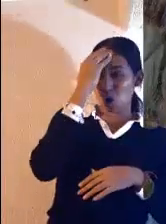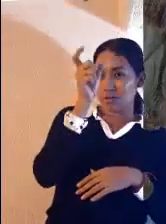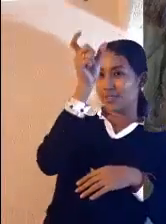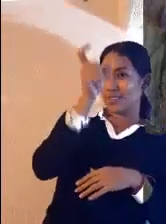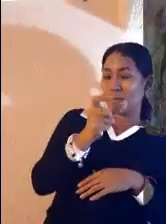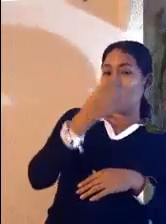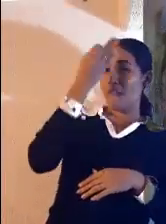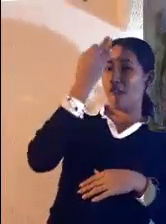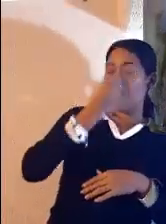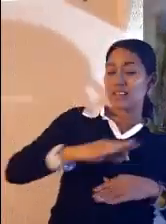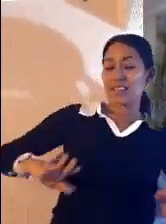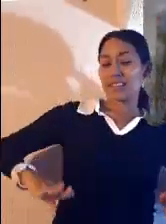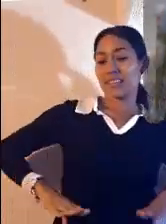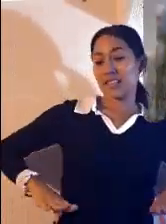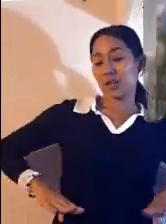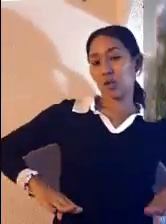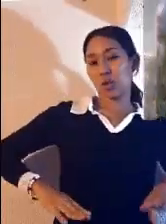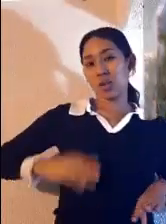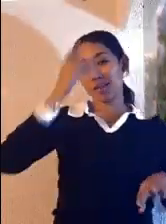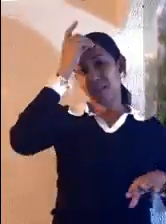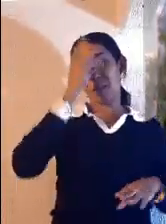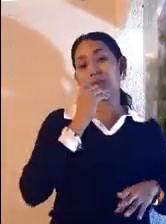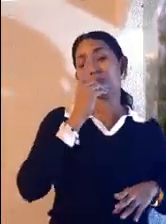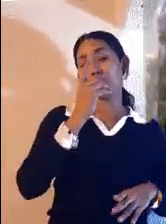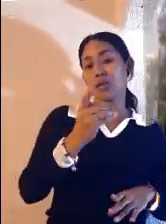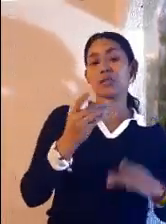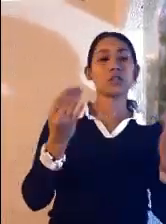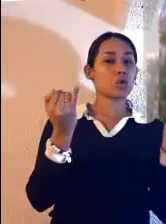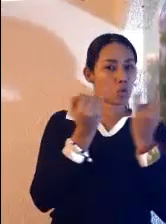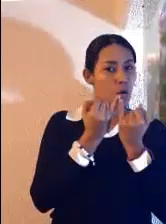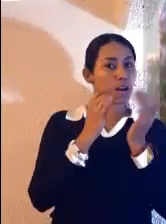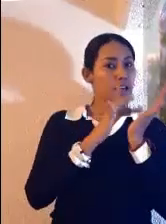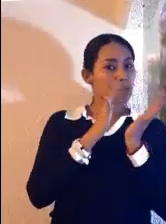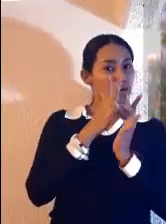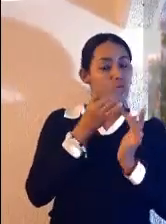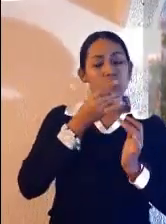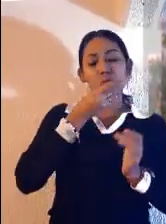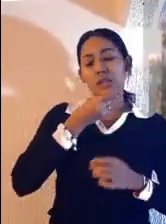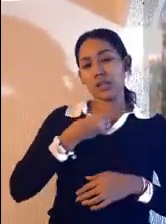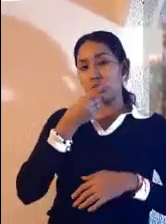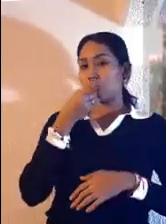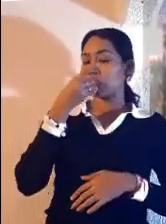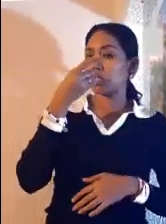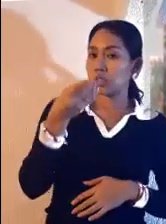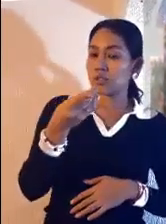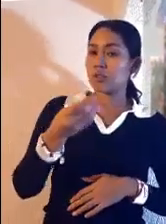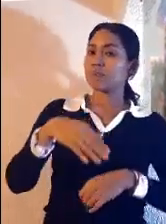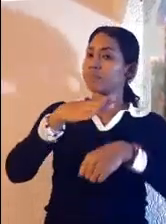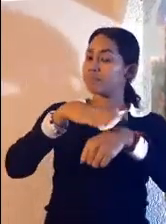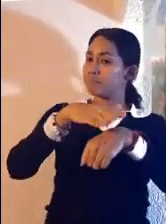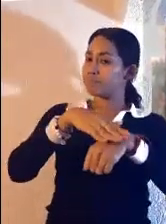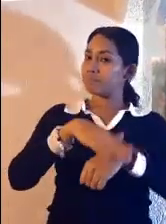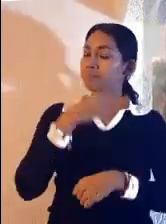los fariseos y también nos propone esta recomendación o advertencia